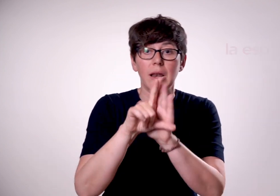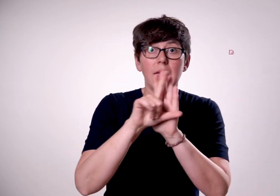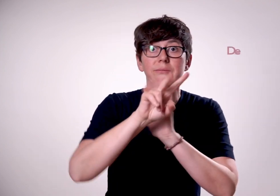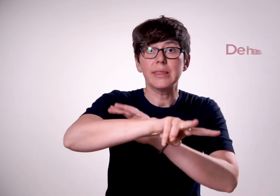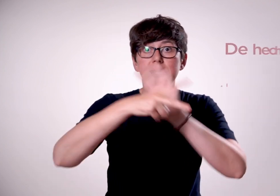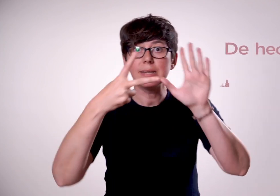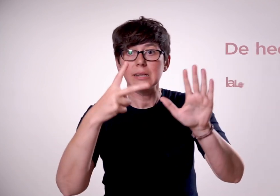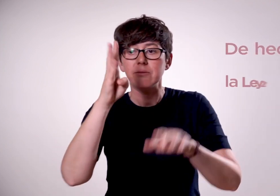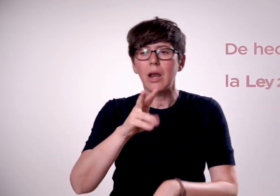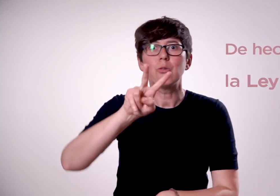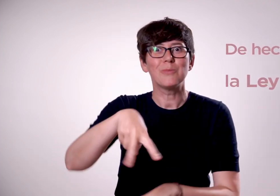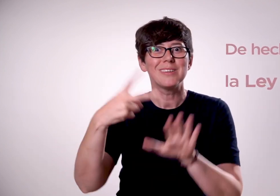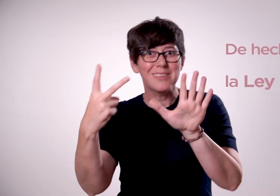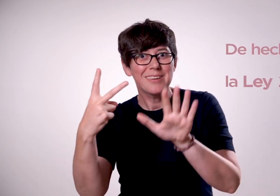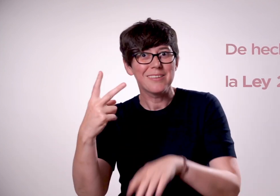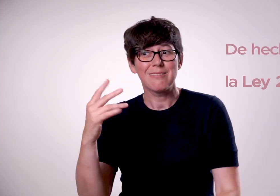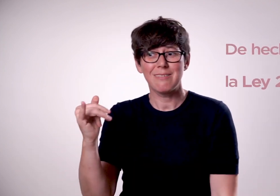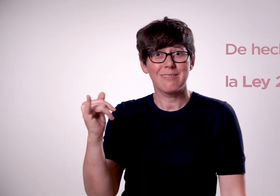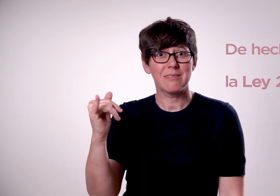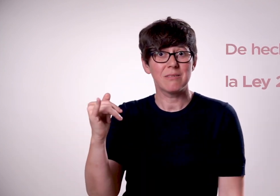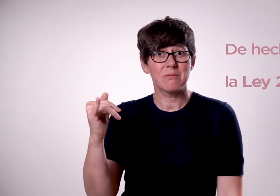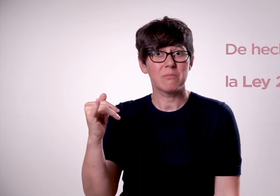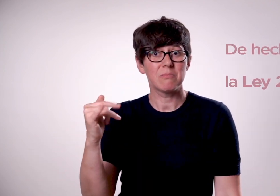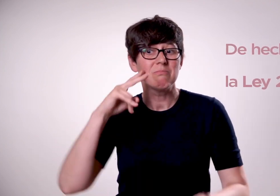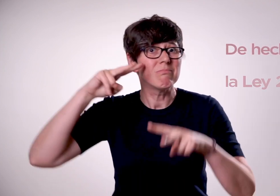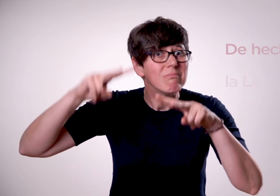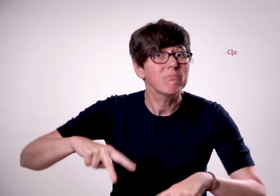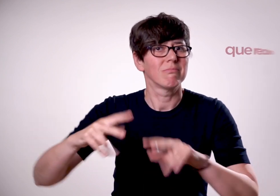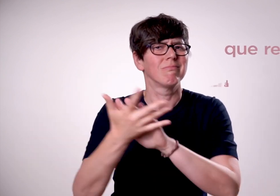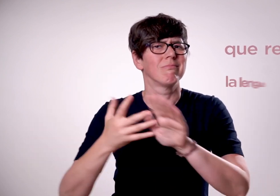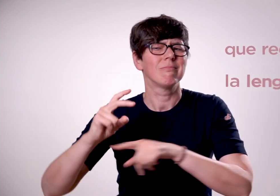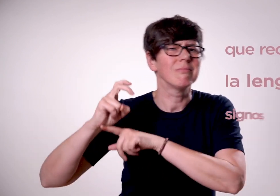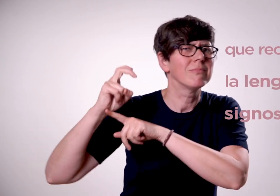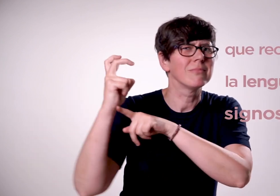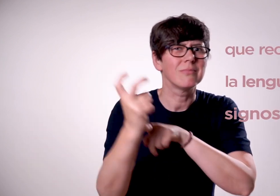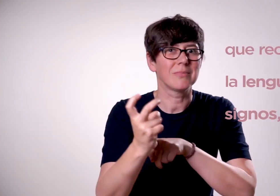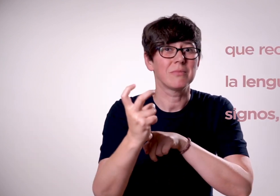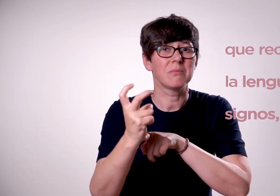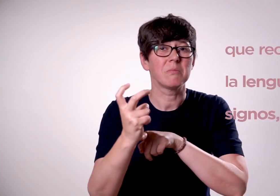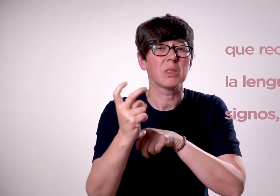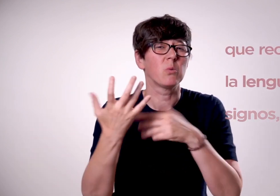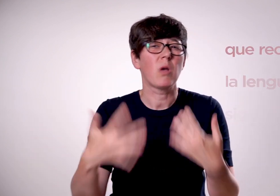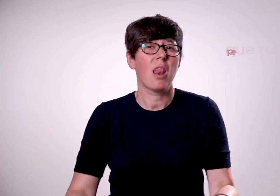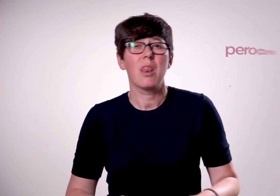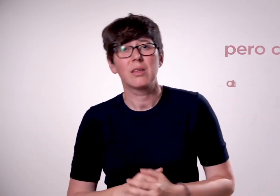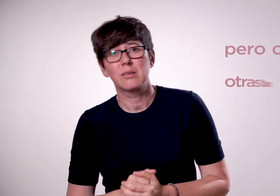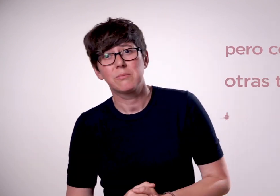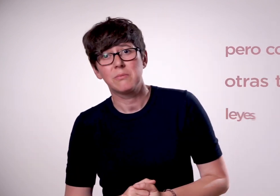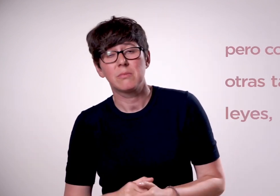hecho, la Ley 27 barra 2007, que reconoce la lengua de signos, pero como tantas otras